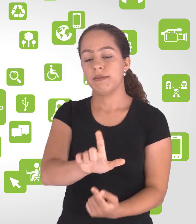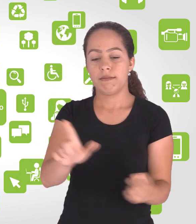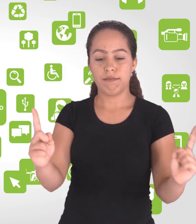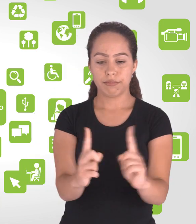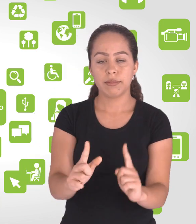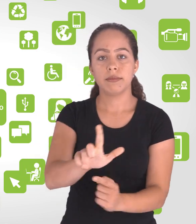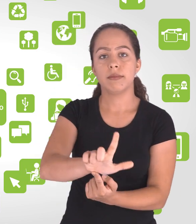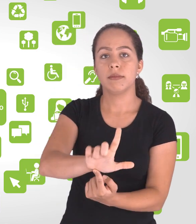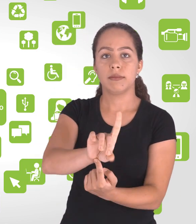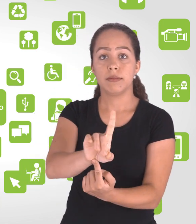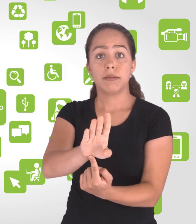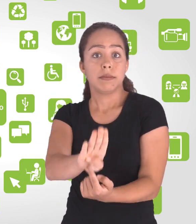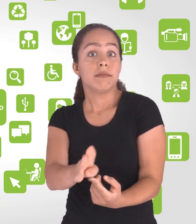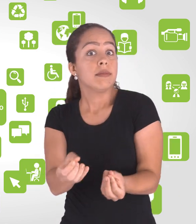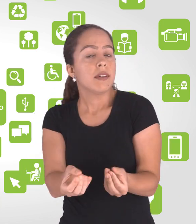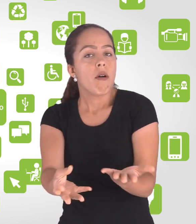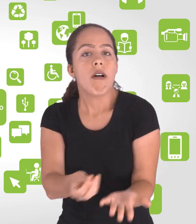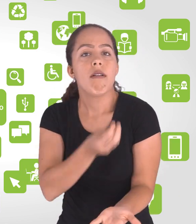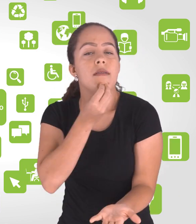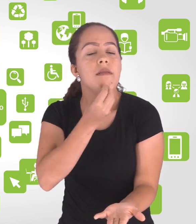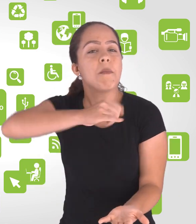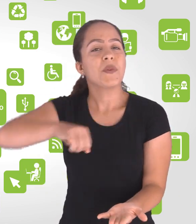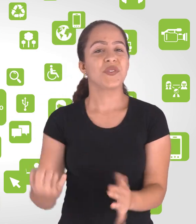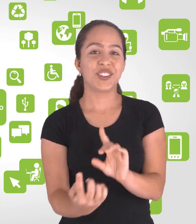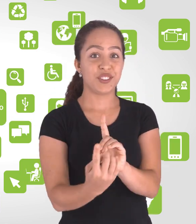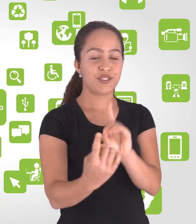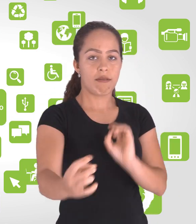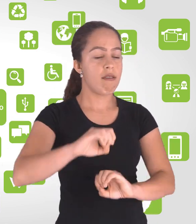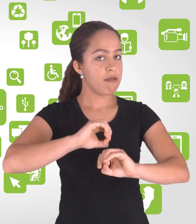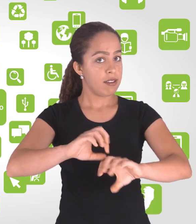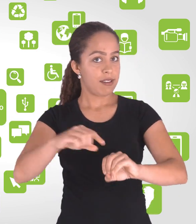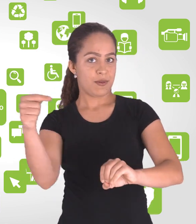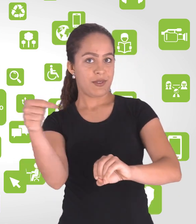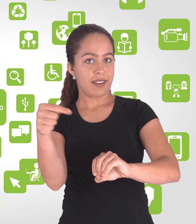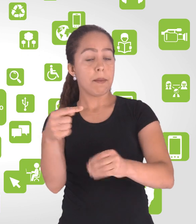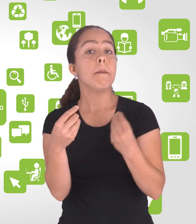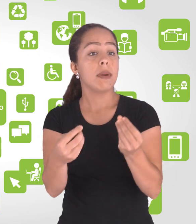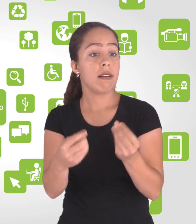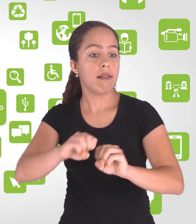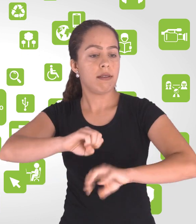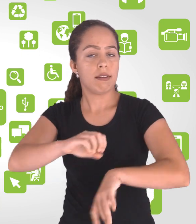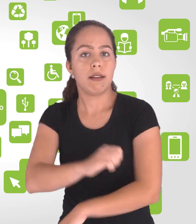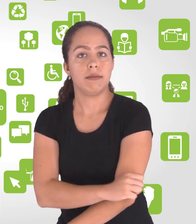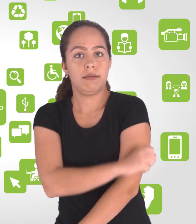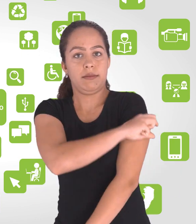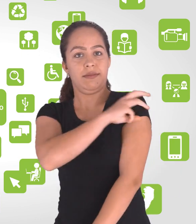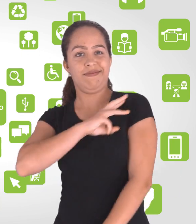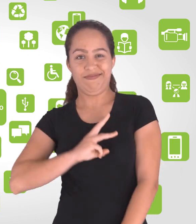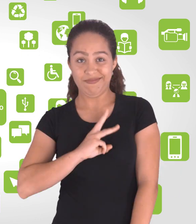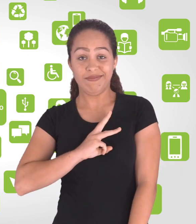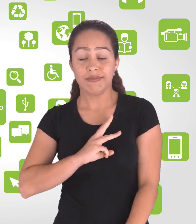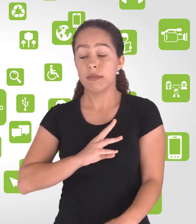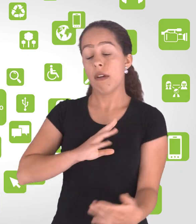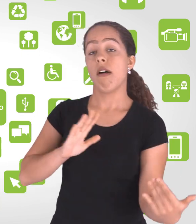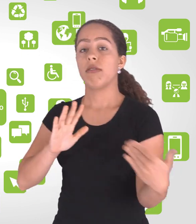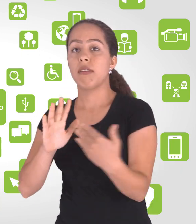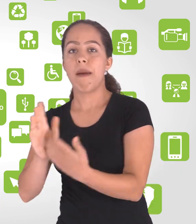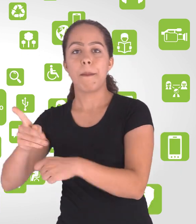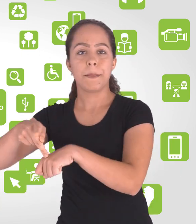a LDB, reconheceu oficialmente a modalidade à distância como ensino. A LDB trouxe a